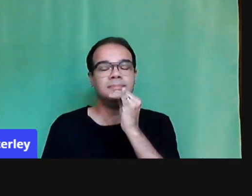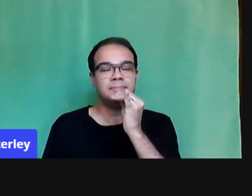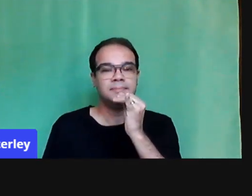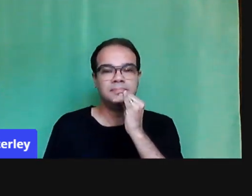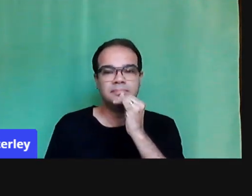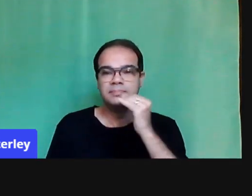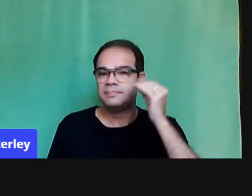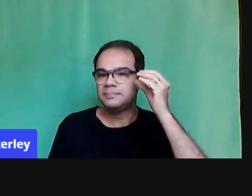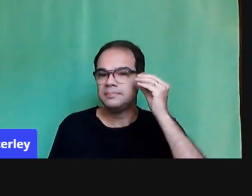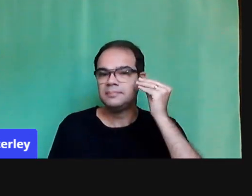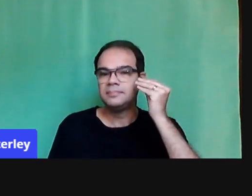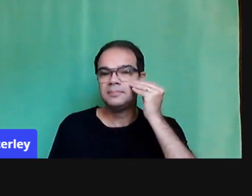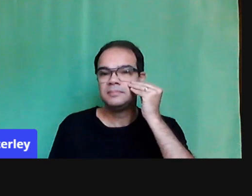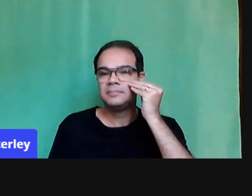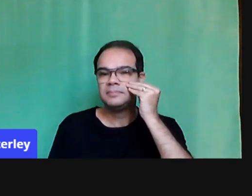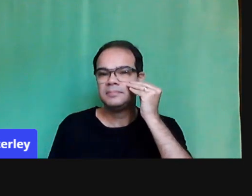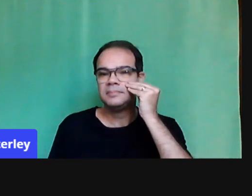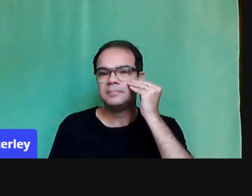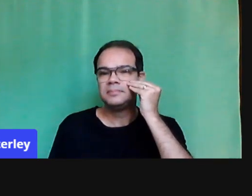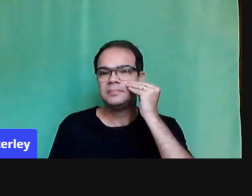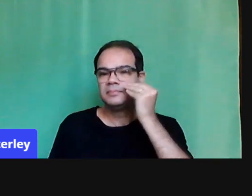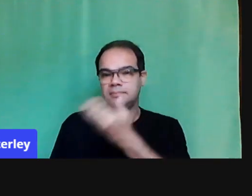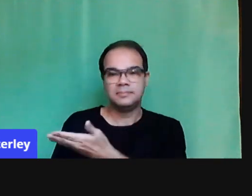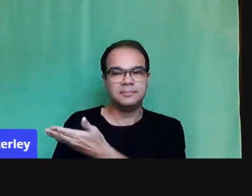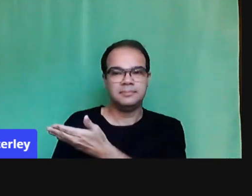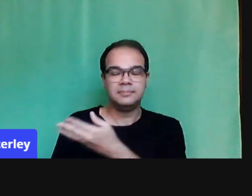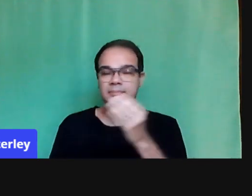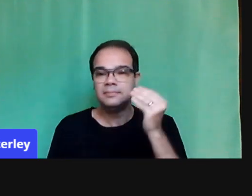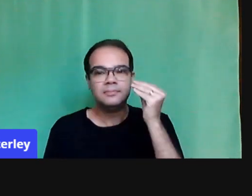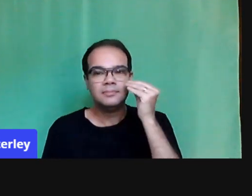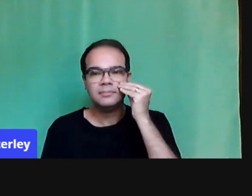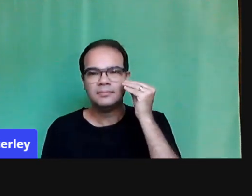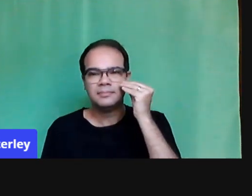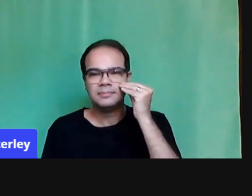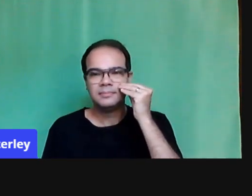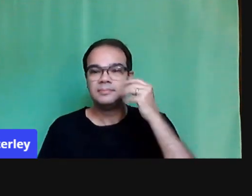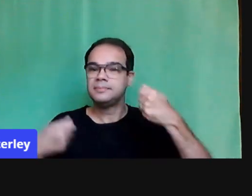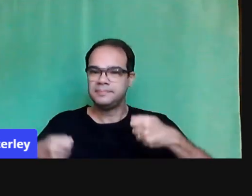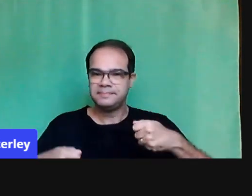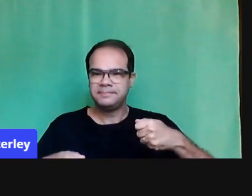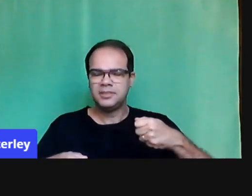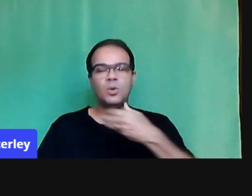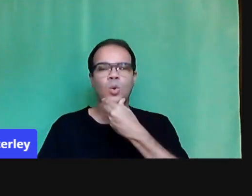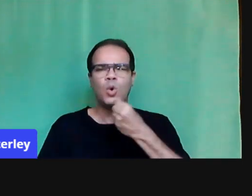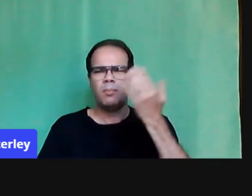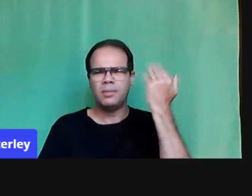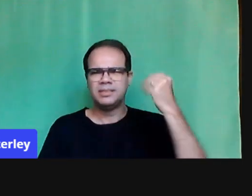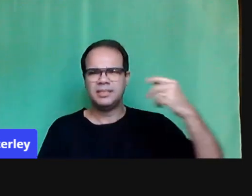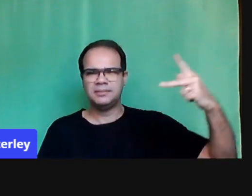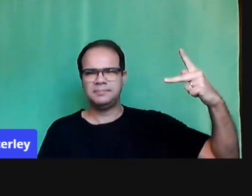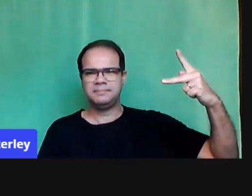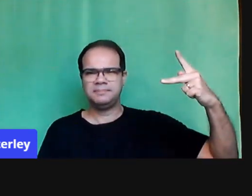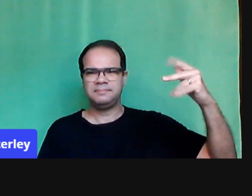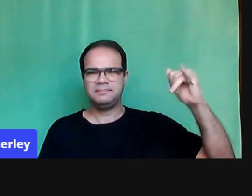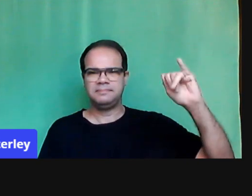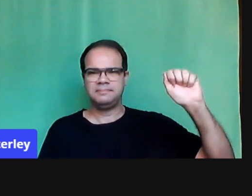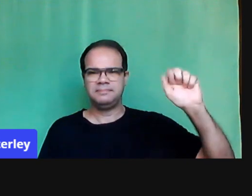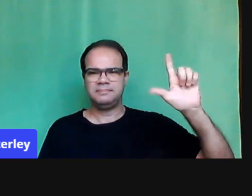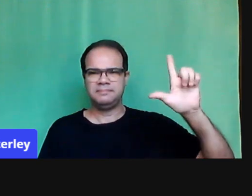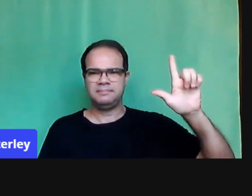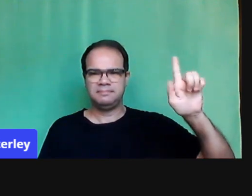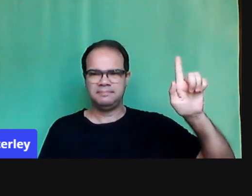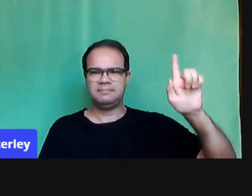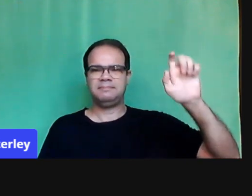a gente voltar lá no Piagê também, nós temos dois tipos de experiências que levam à aquisição do conhecimento.